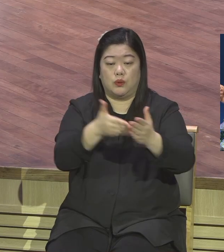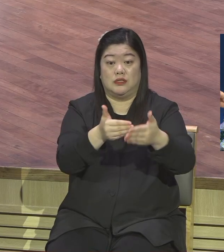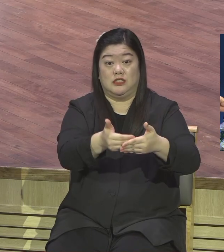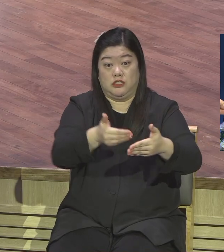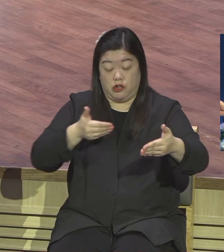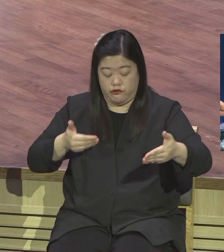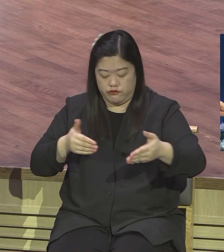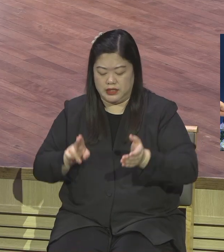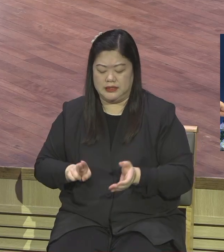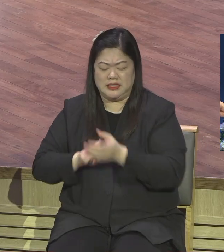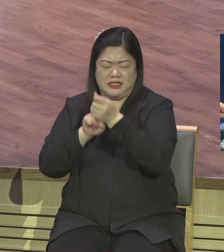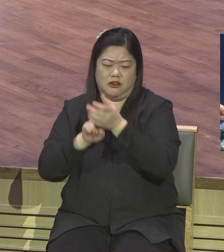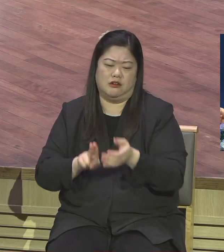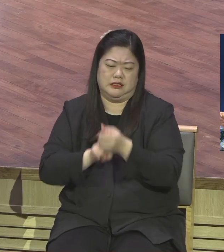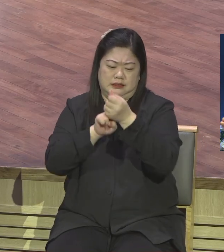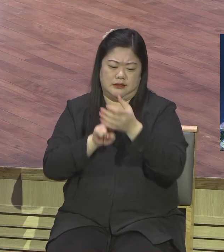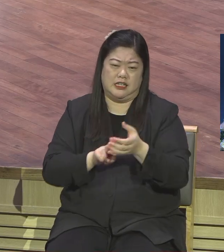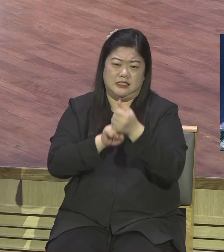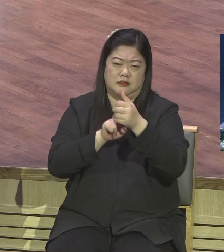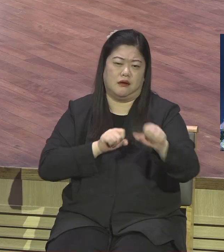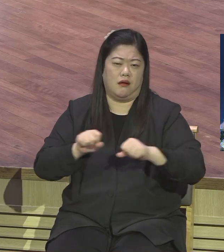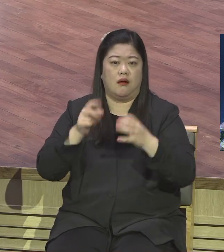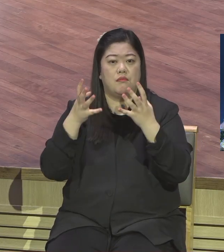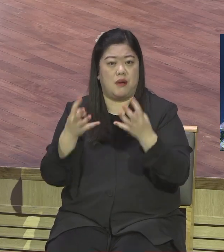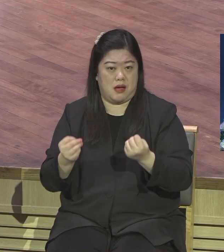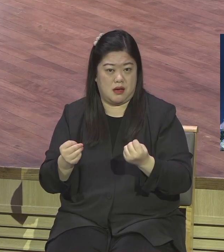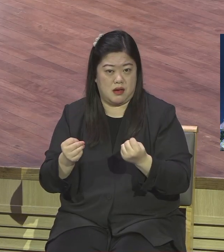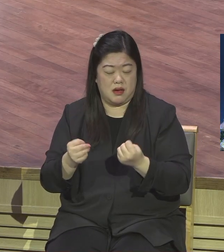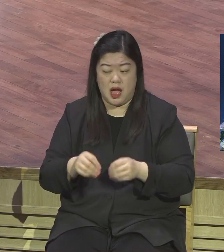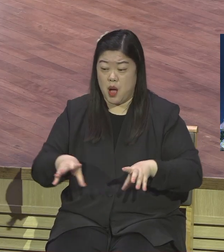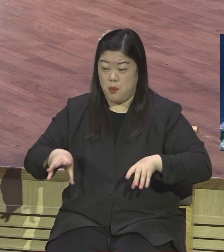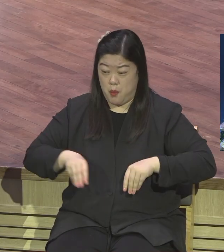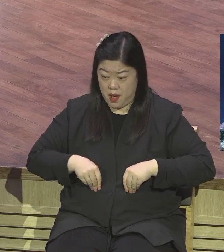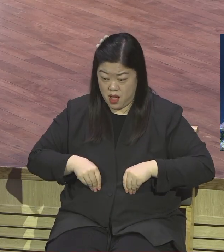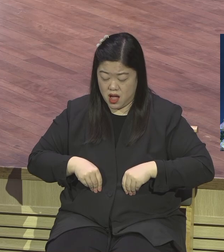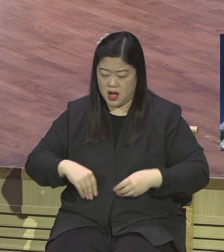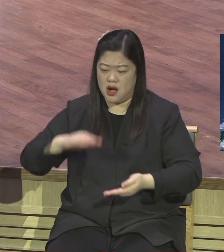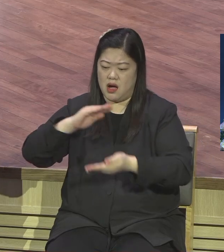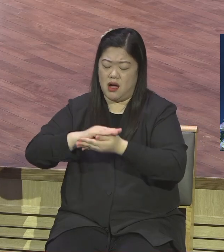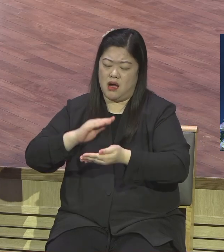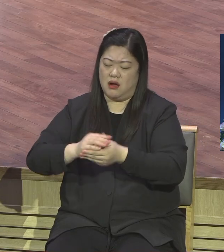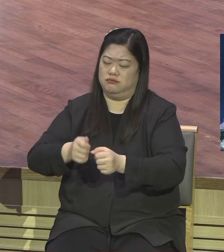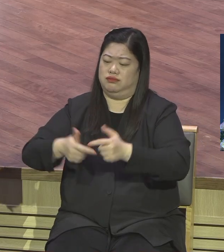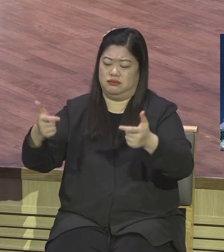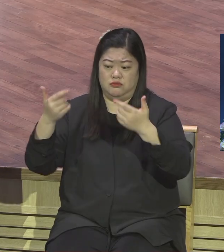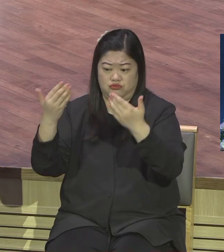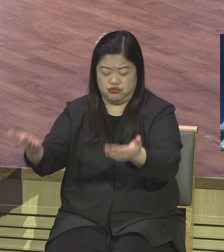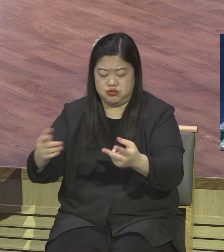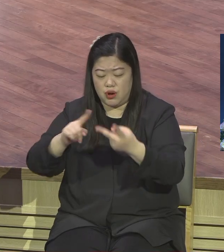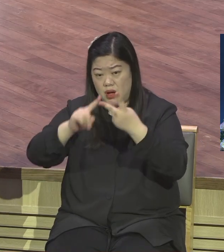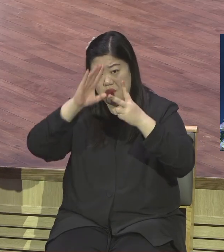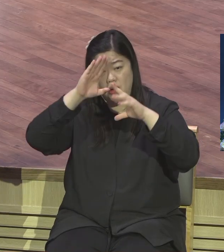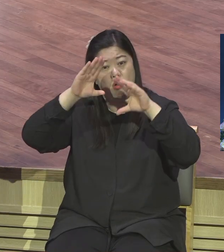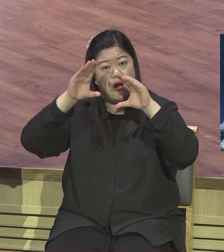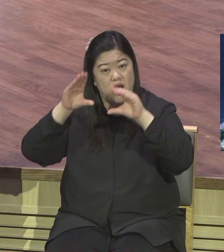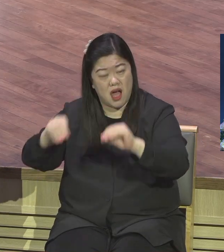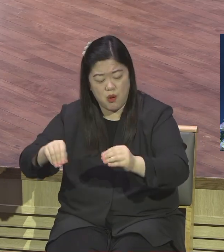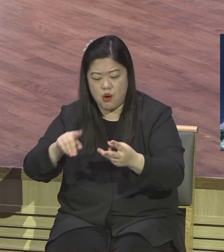행하셨어요 사람들이 배고픔도 다 해결해 주시고 수많은 병자들을 고쳐주었습니다 이런 예수님의